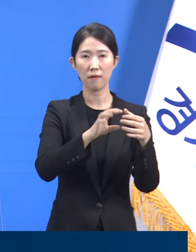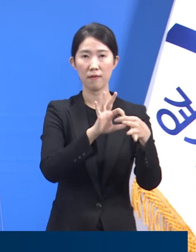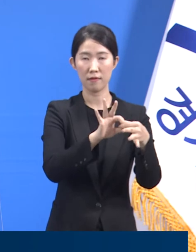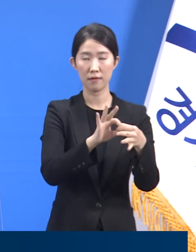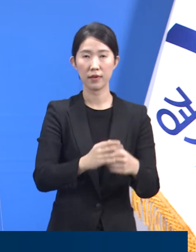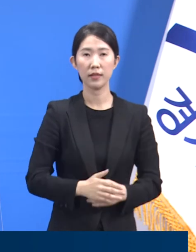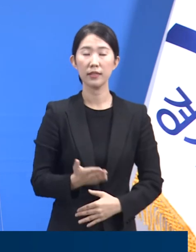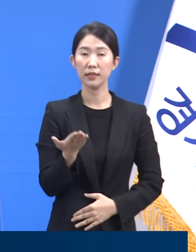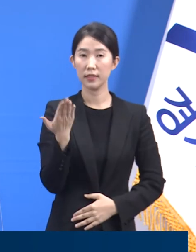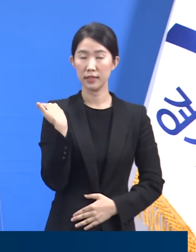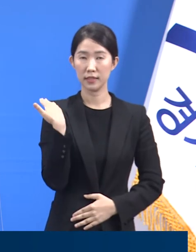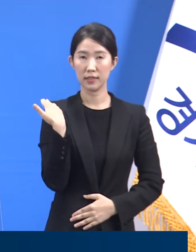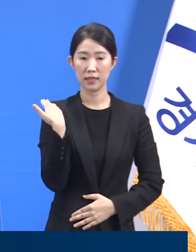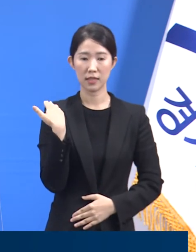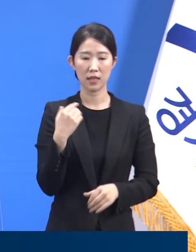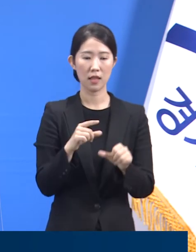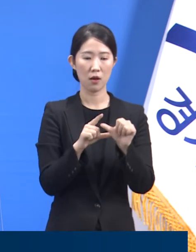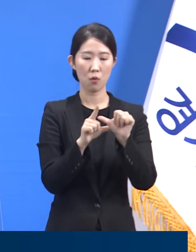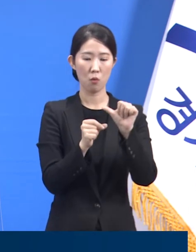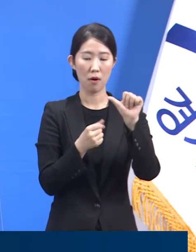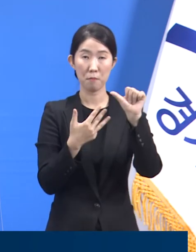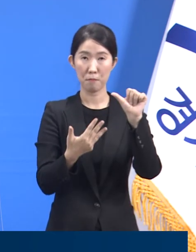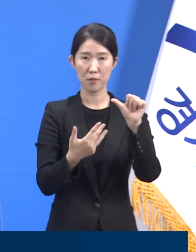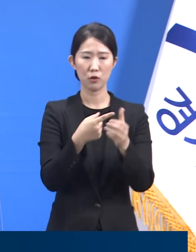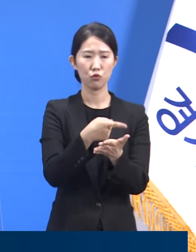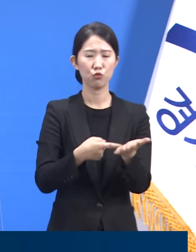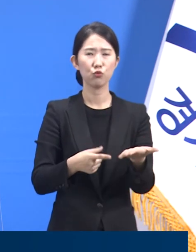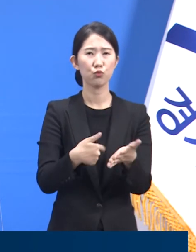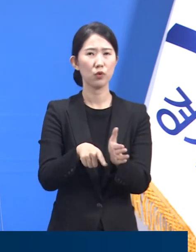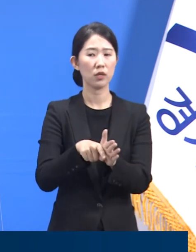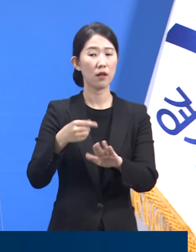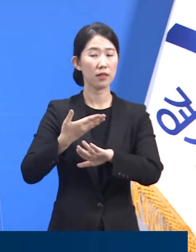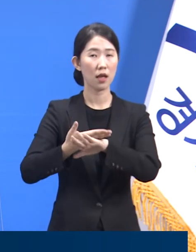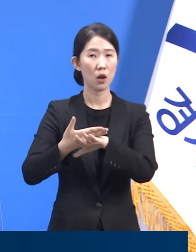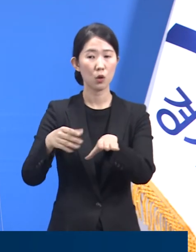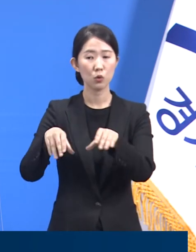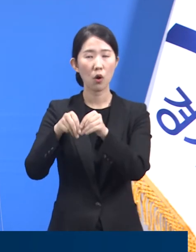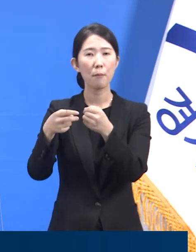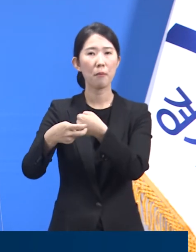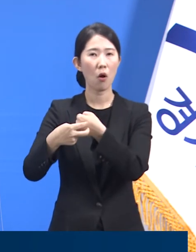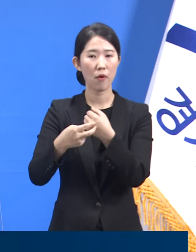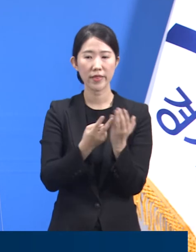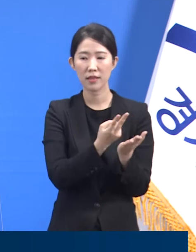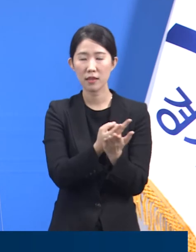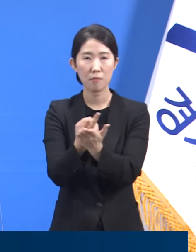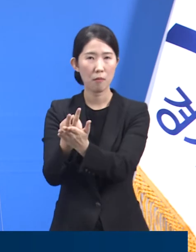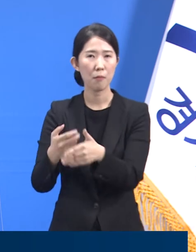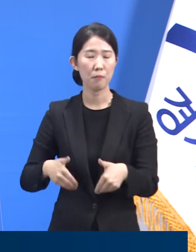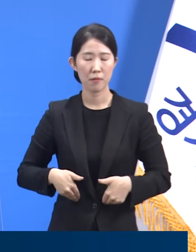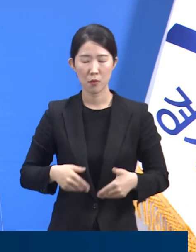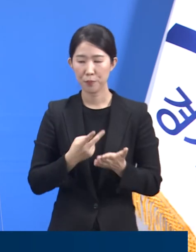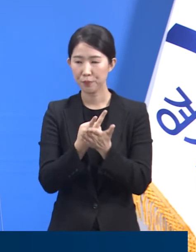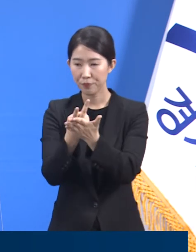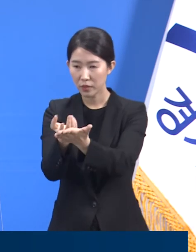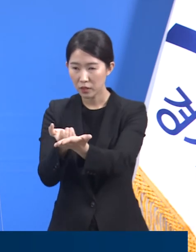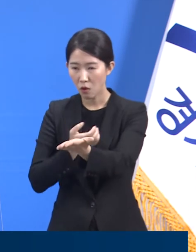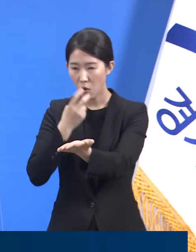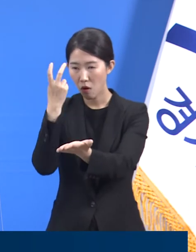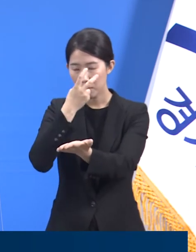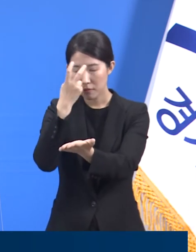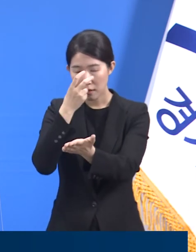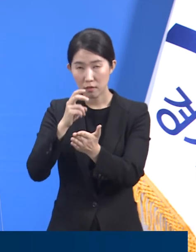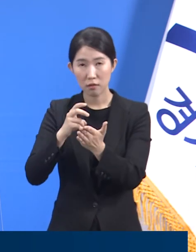지난 8일 수술을 위해서 타종합병원 입원전 검사를 시행받은 어르신 입소 3명이